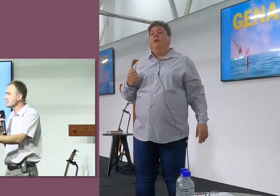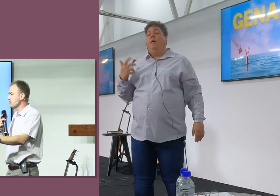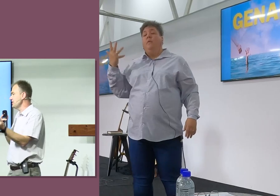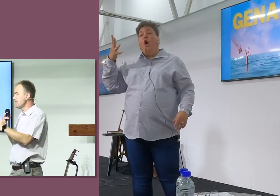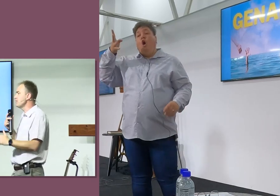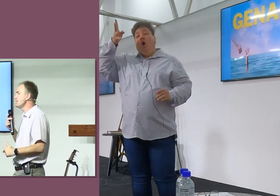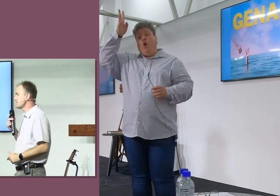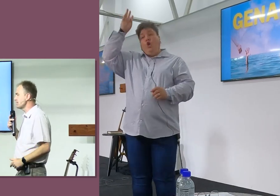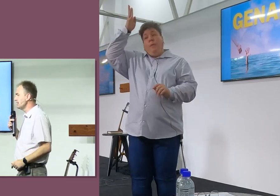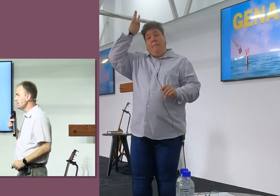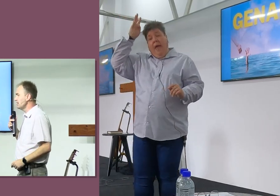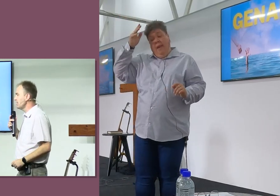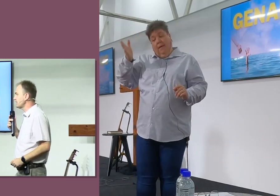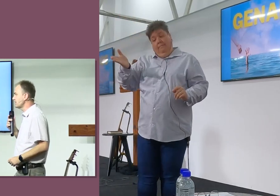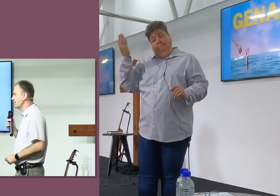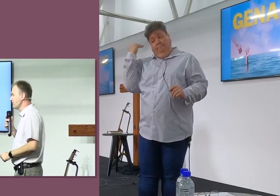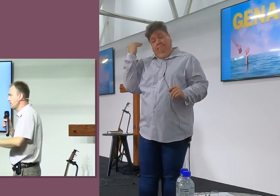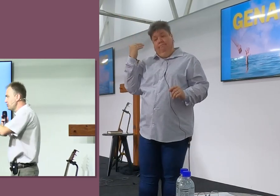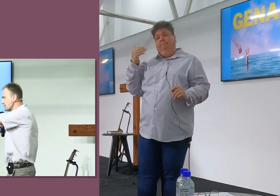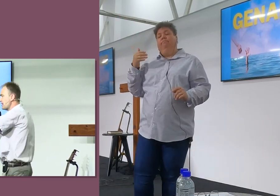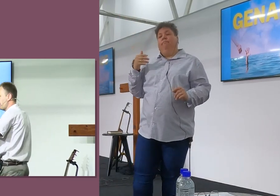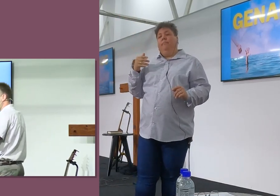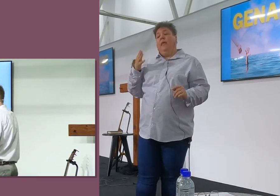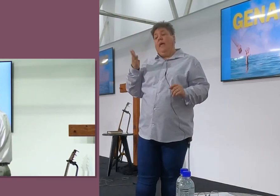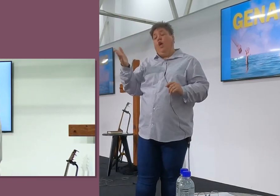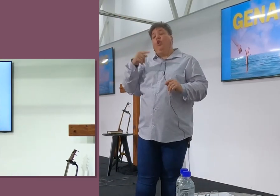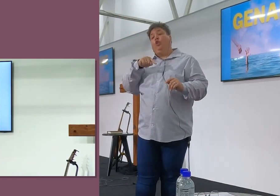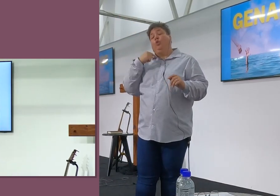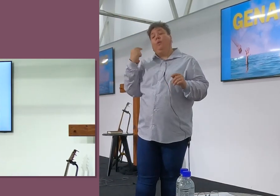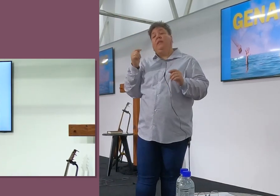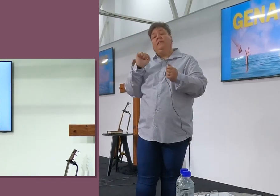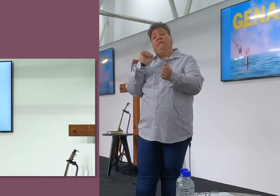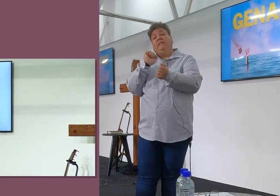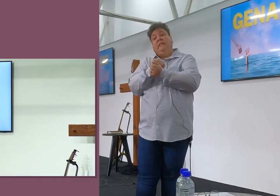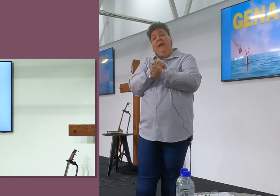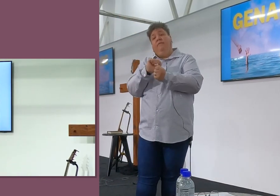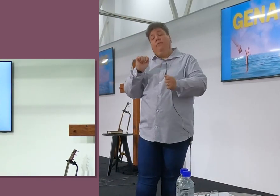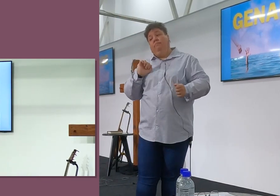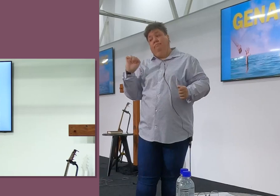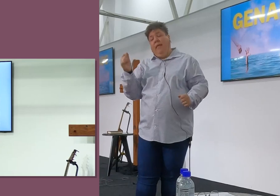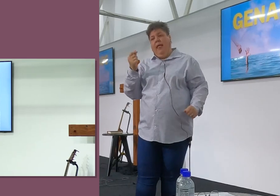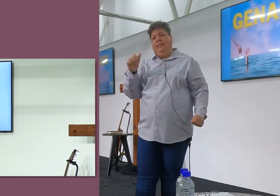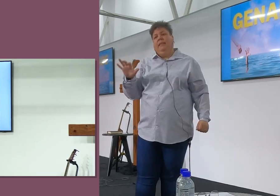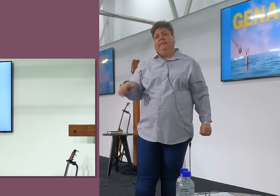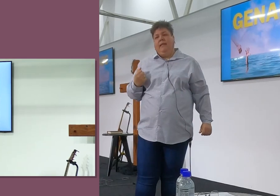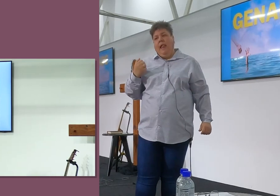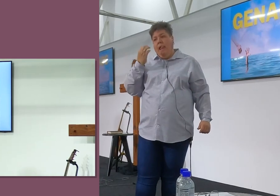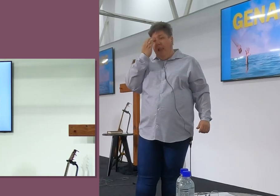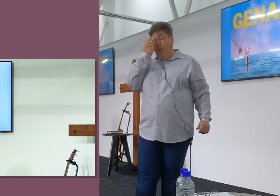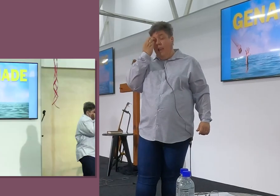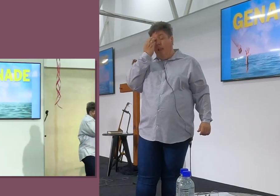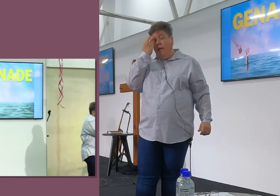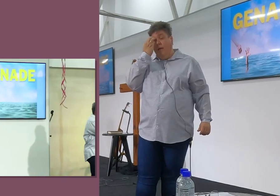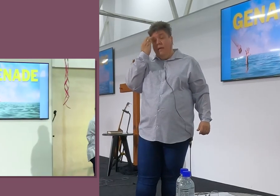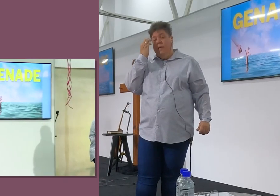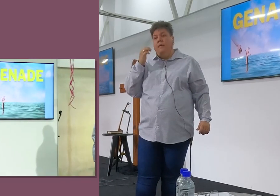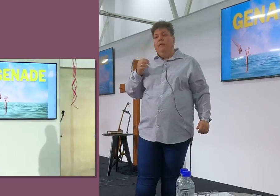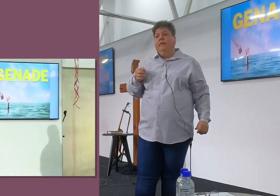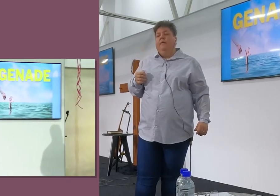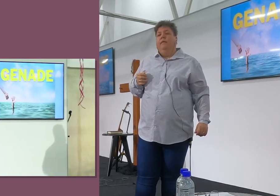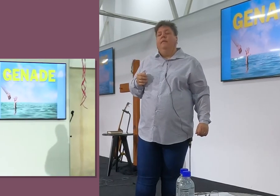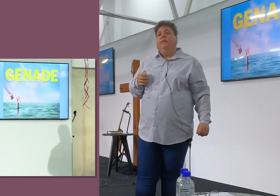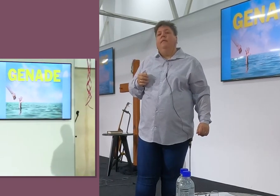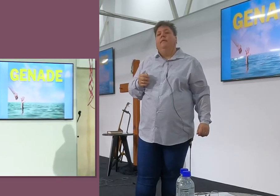Romeine, Sou nie hierdie mense, Net, Weet die doodstrap gegeet, Net omdat hulle iemand sy geld gestel het nie, Hierdie, Hierdie was waarschijnlijk mannen, Wat met,